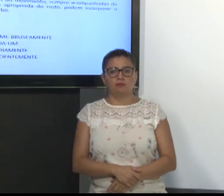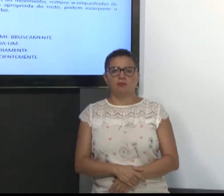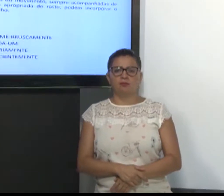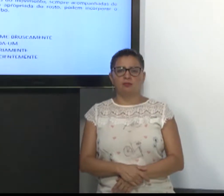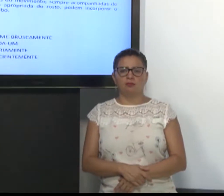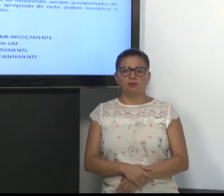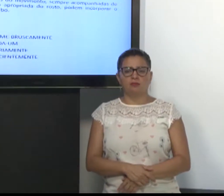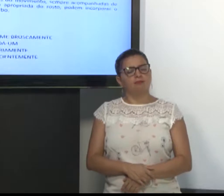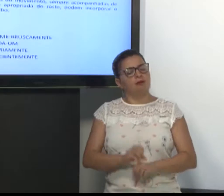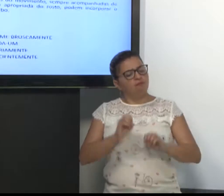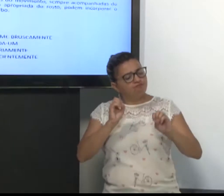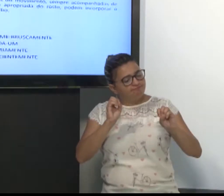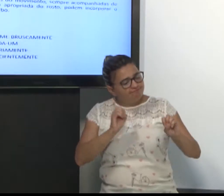Outro exemplo.